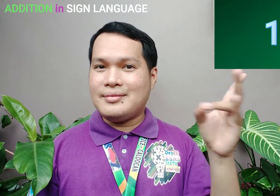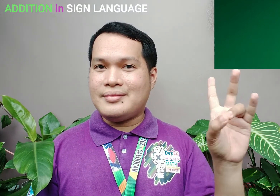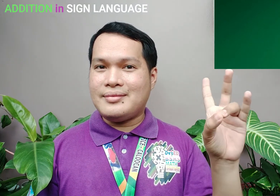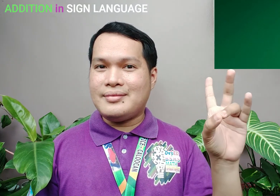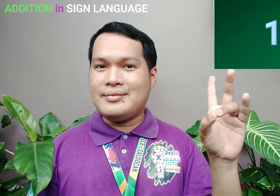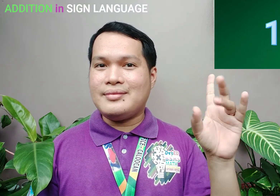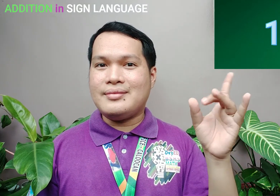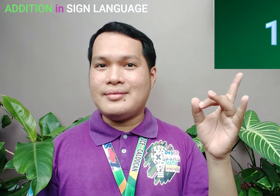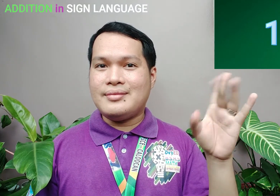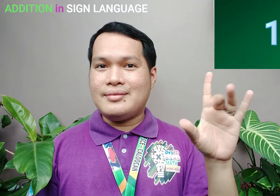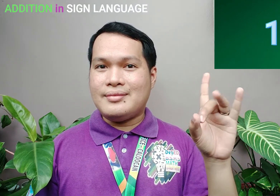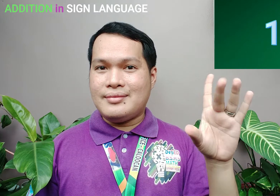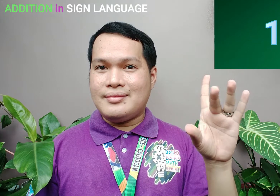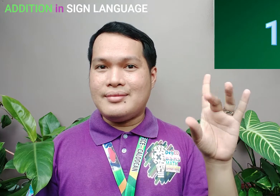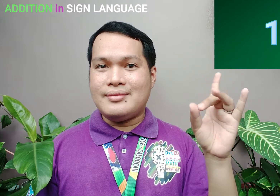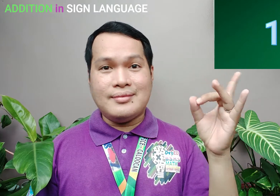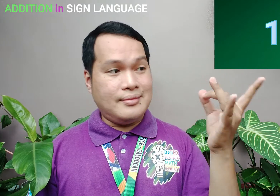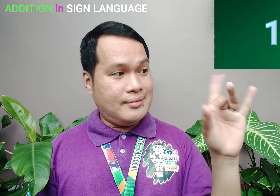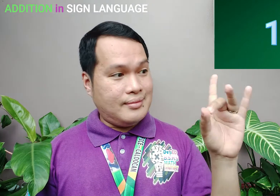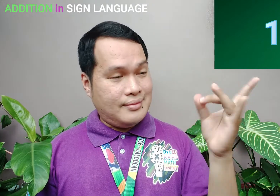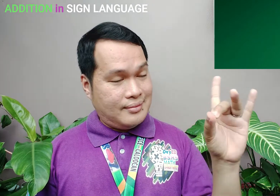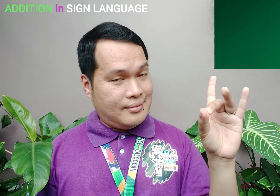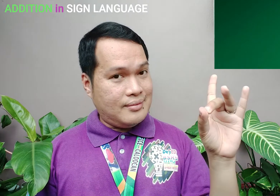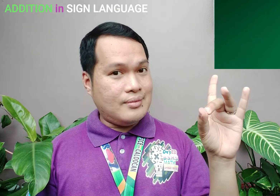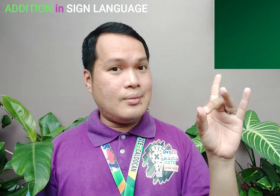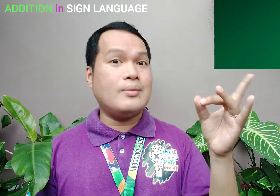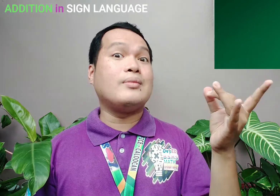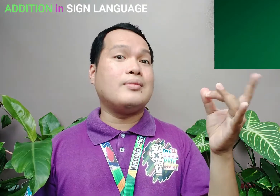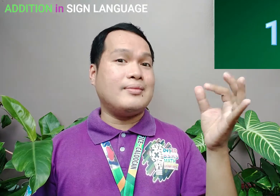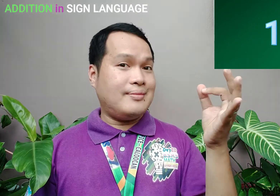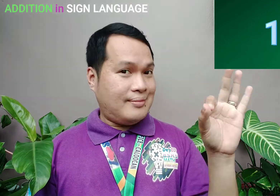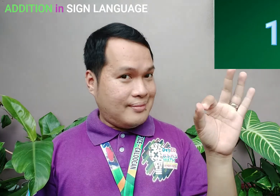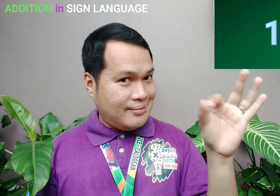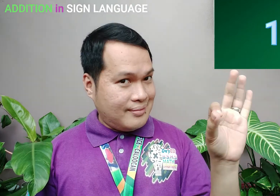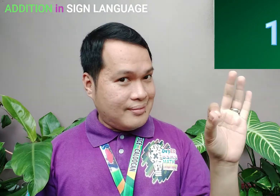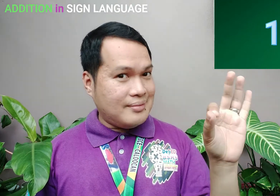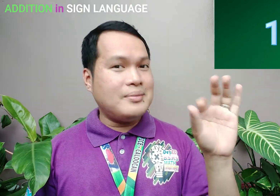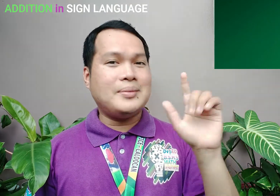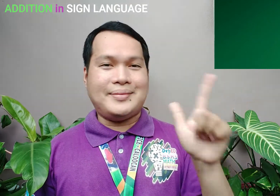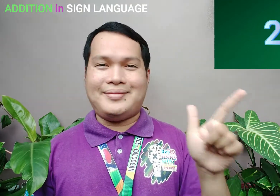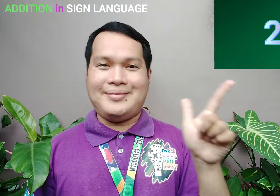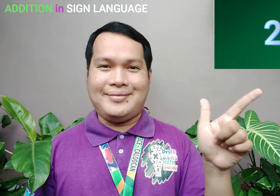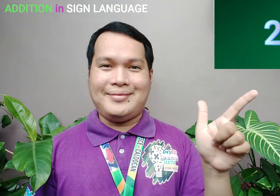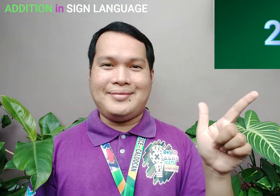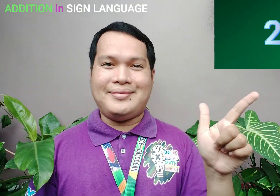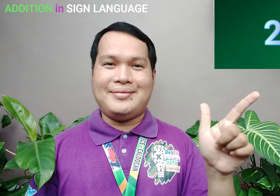na pinapagilit 18 At 19 Then 20